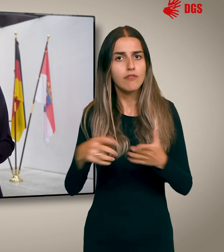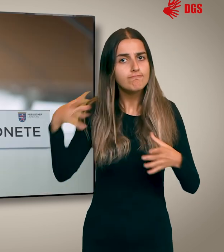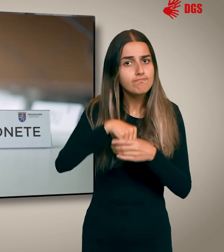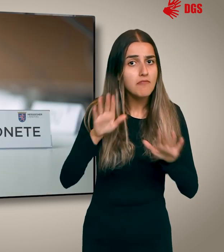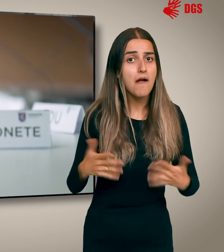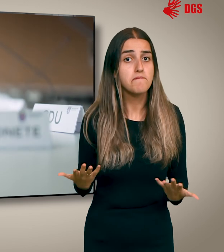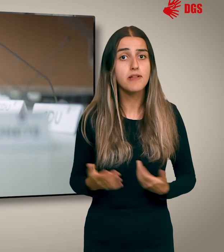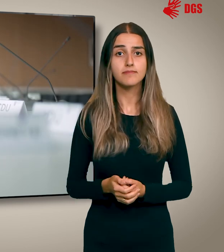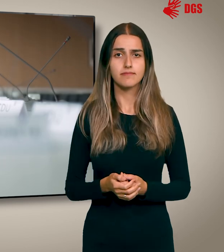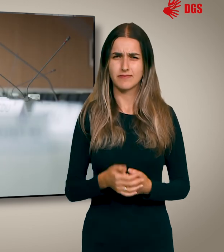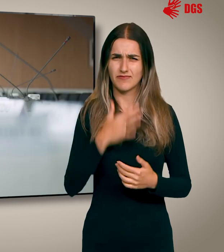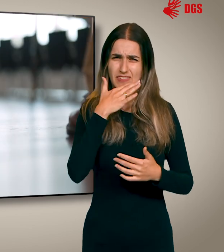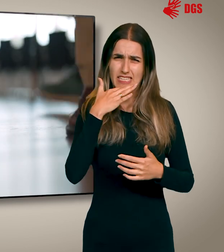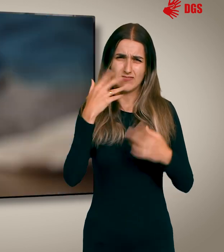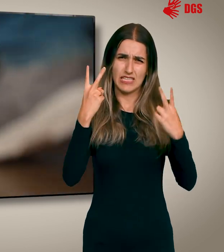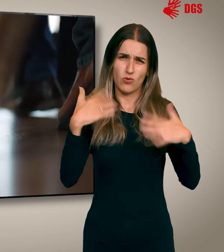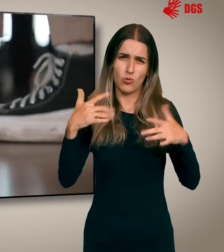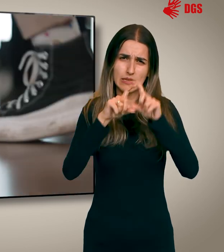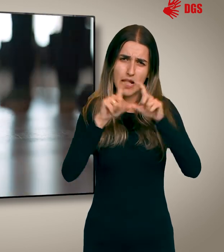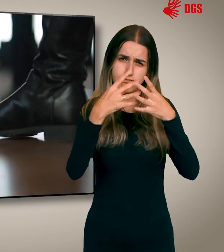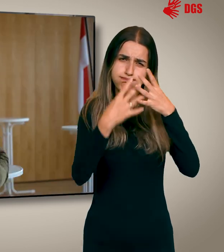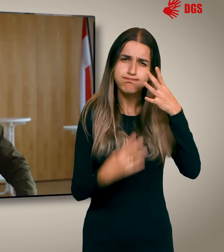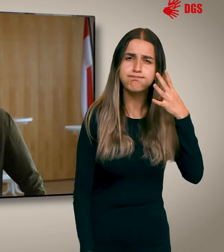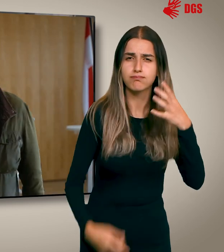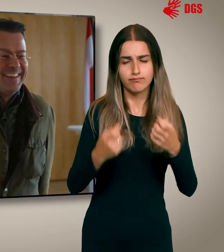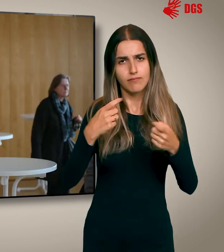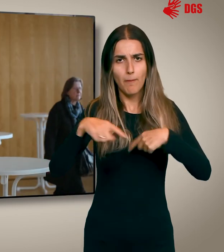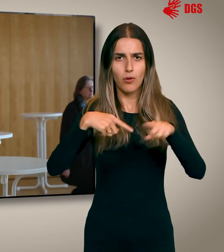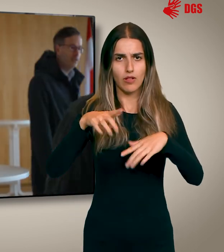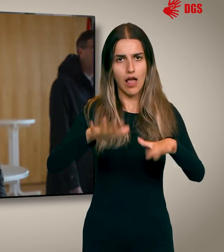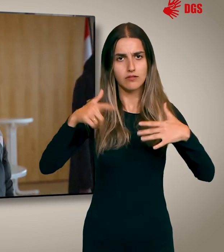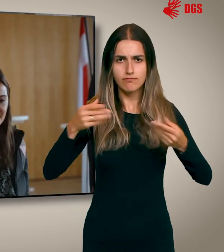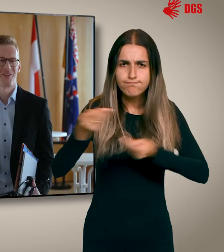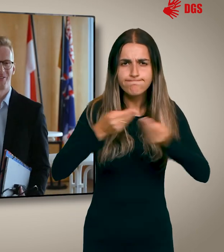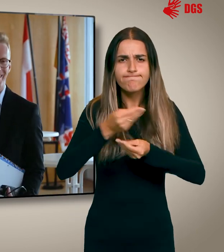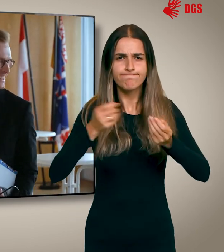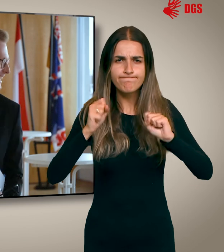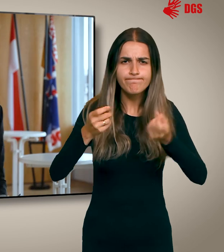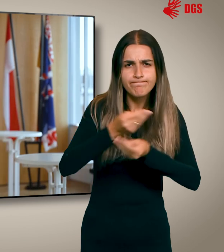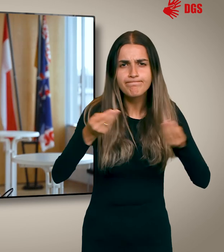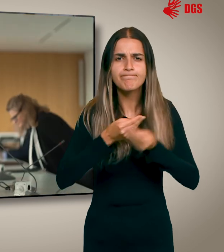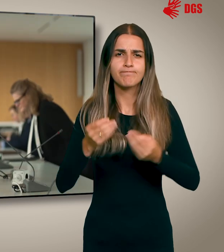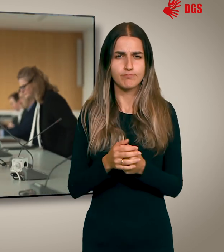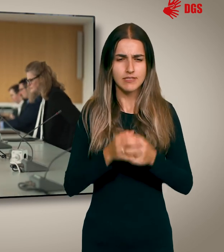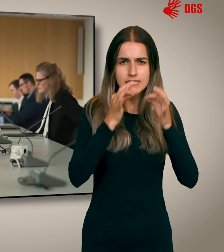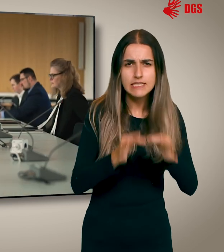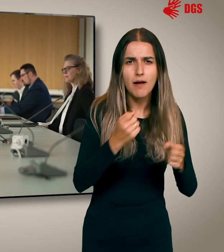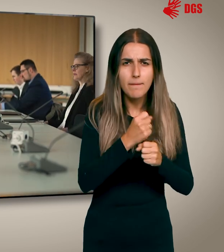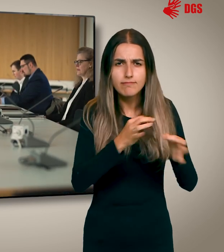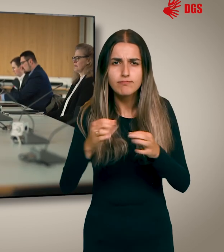Mit diesen und vielen weiteren wichtigen Themen beschäftigen sich die Abgeordneten des Landtages. Die eigentliche Detailarbeit